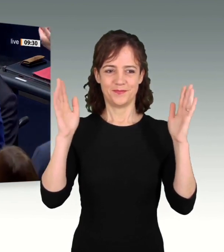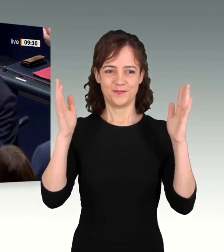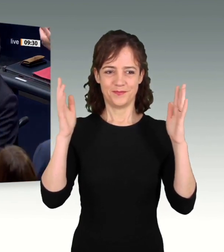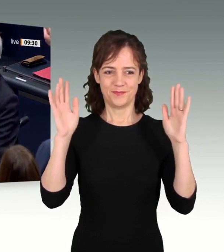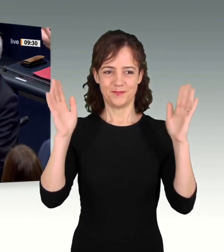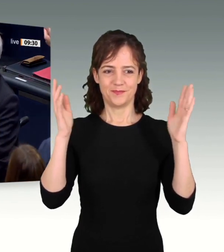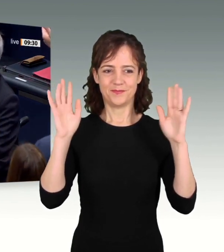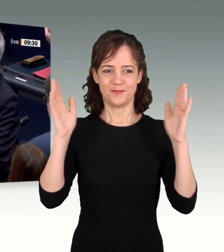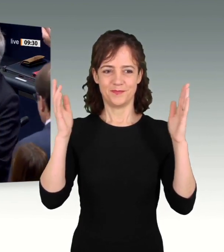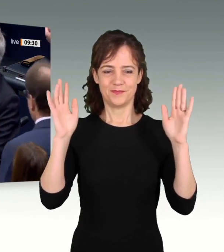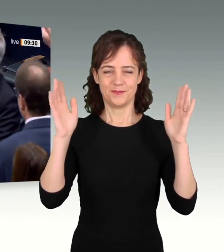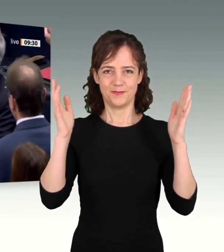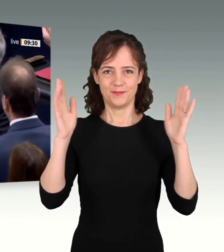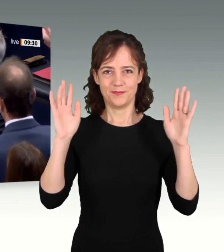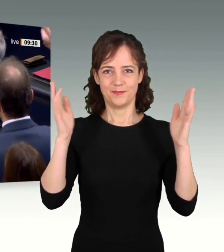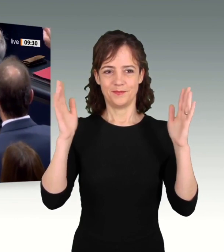Applaus